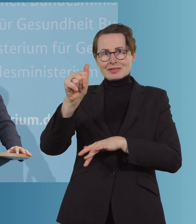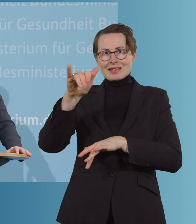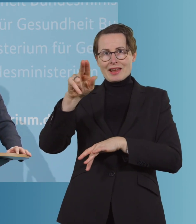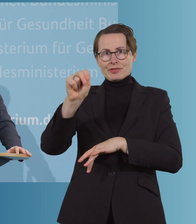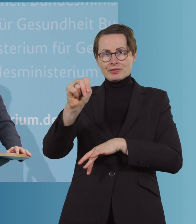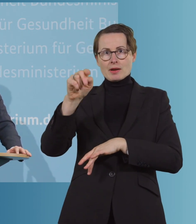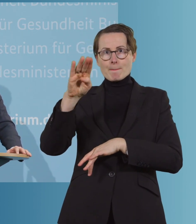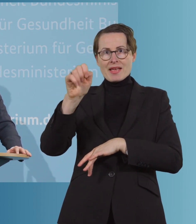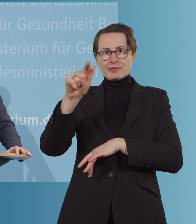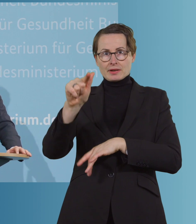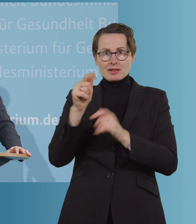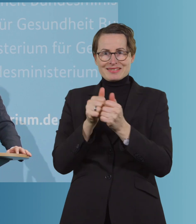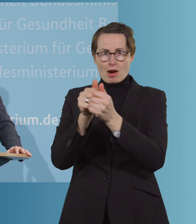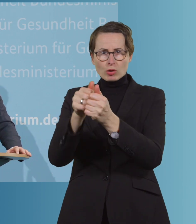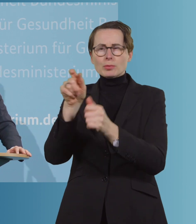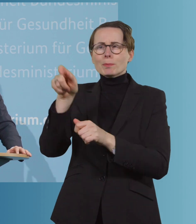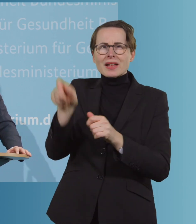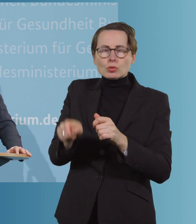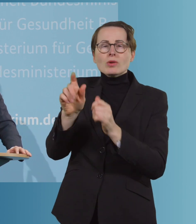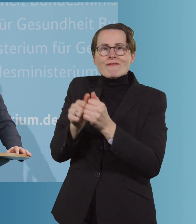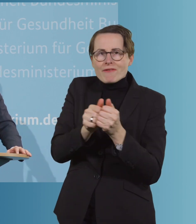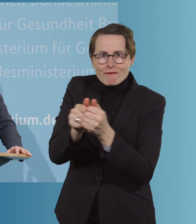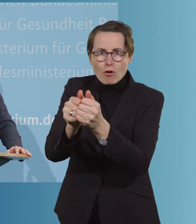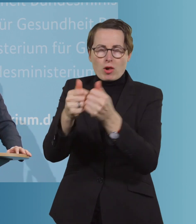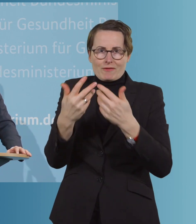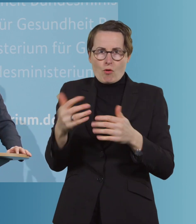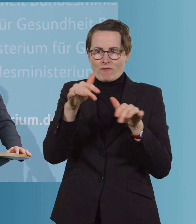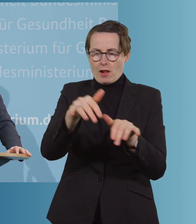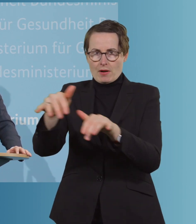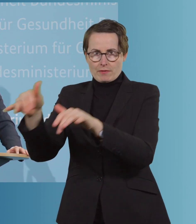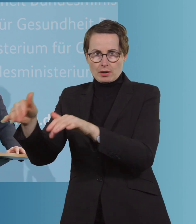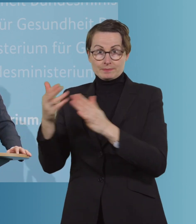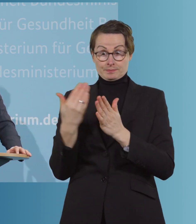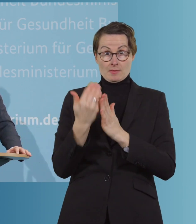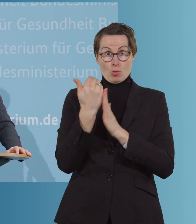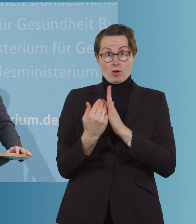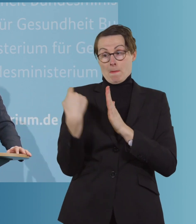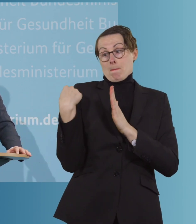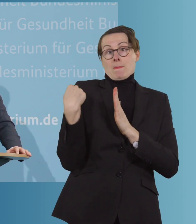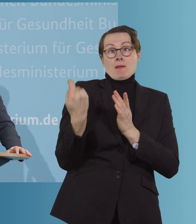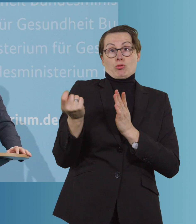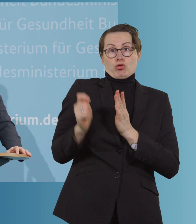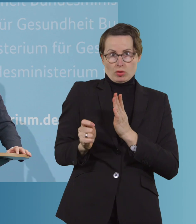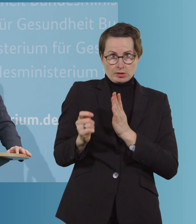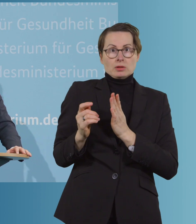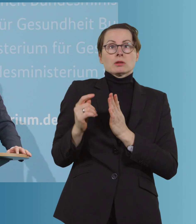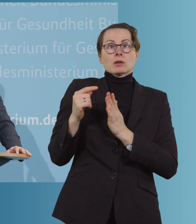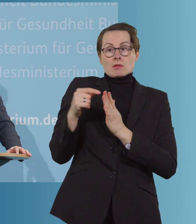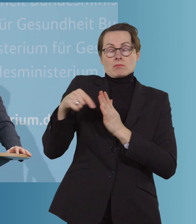Nachverfolgung der Corona-Fälle unterstützen. Dieses Programm, so haben wir es gerade beschlossen, werden wir aufstocken. Bislang arbeiten rund 1.500